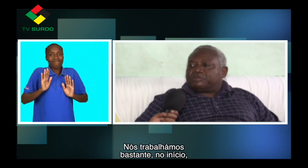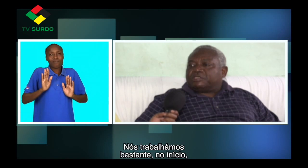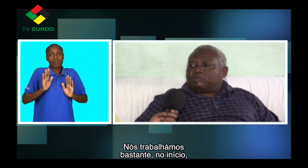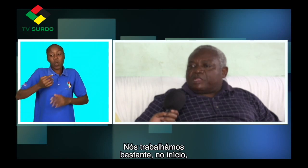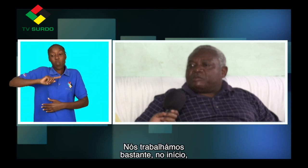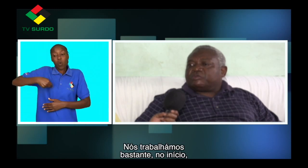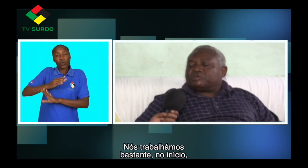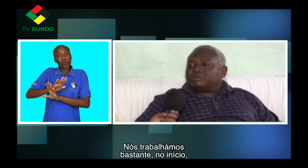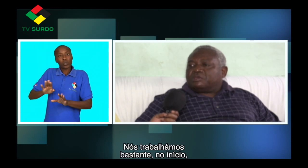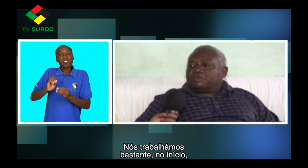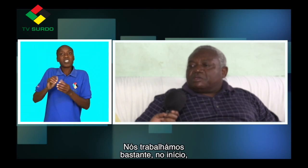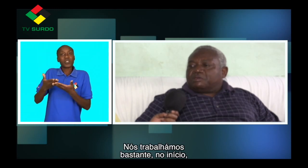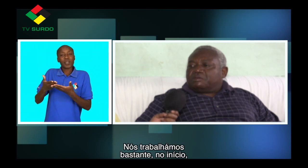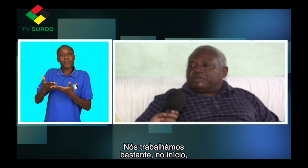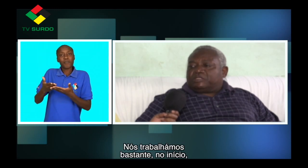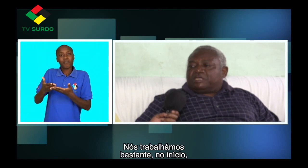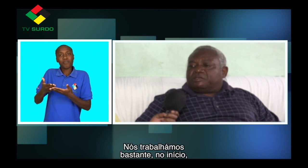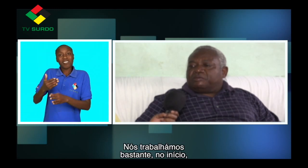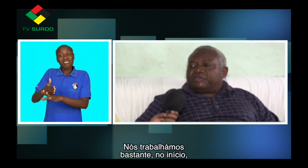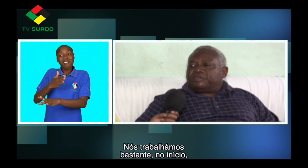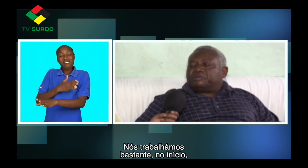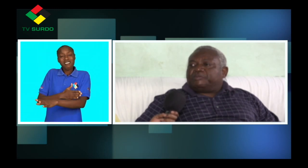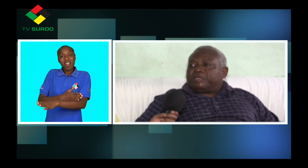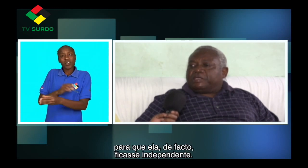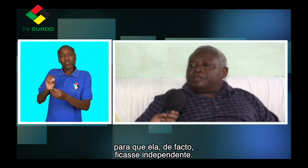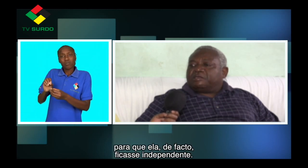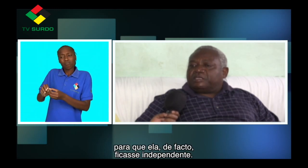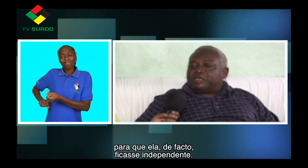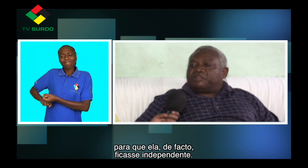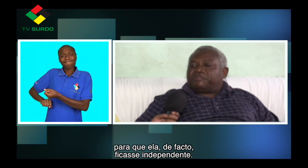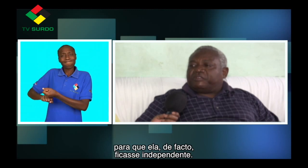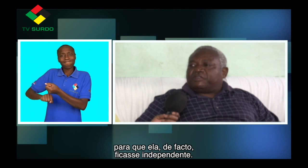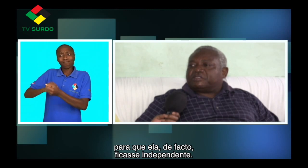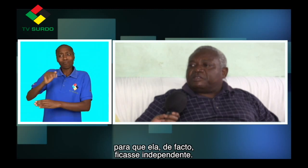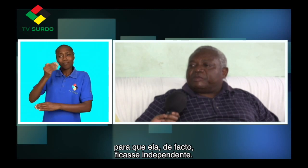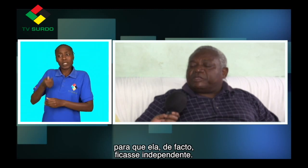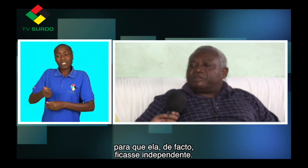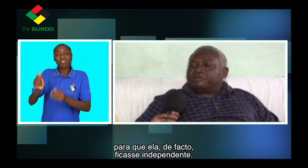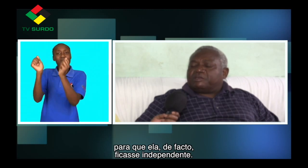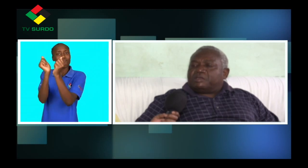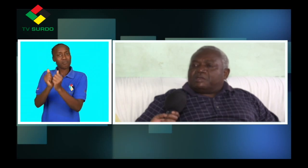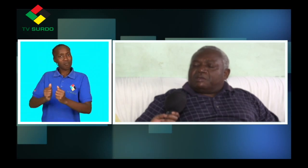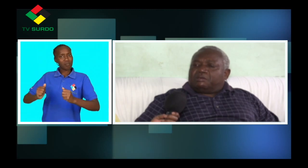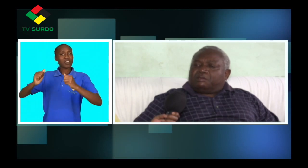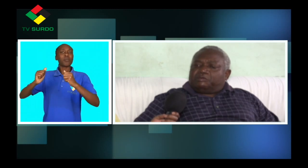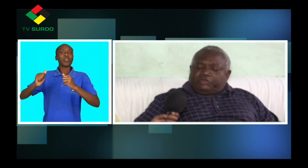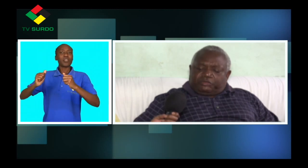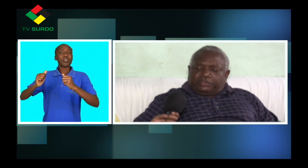trabalhamos bastante no início para que ela, de fato, ficasse independente. E penso que